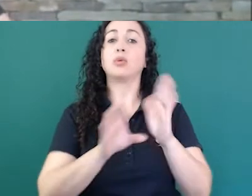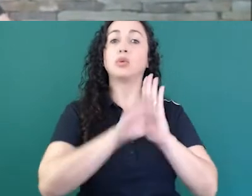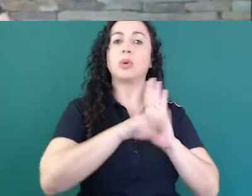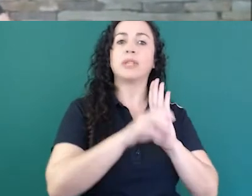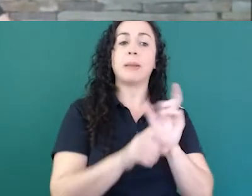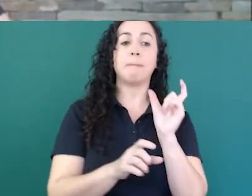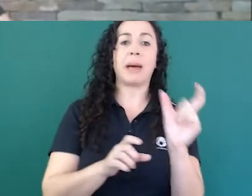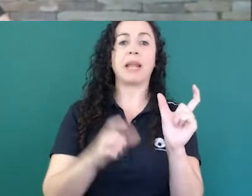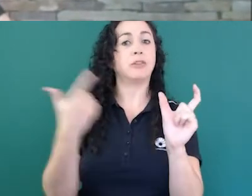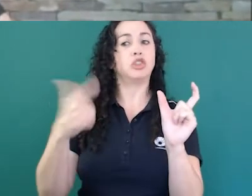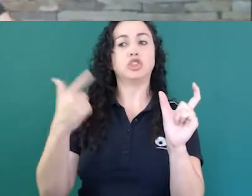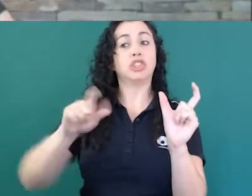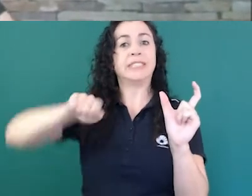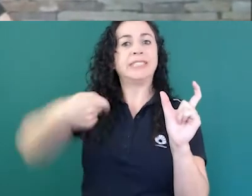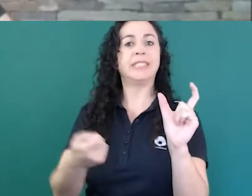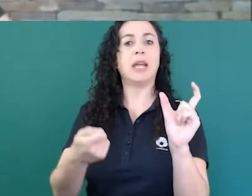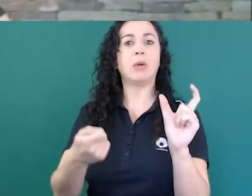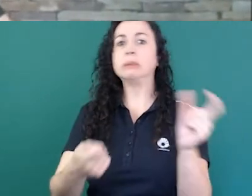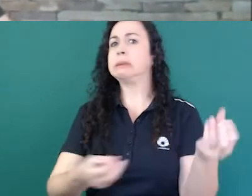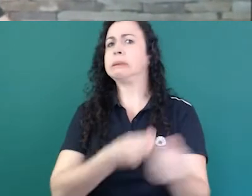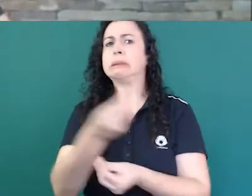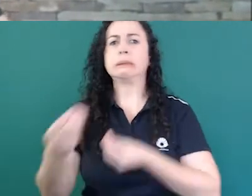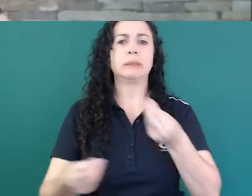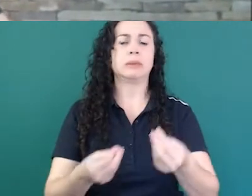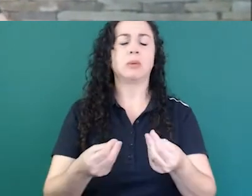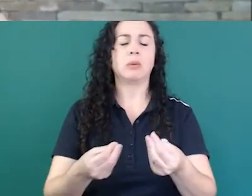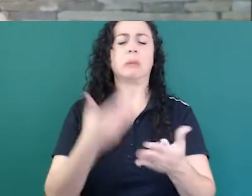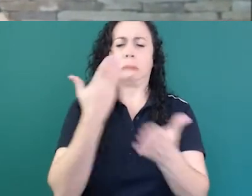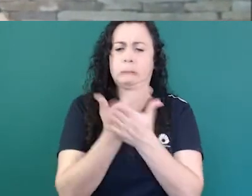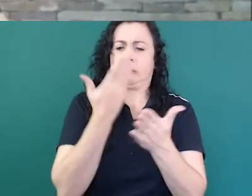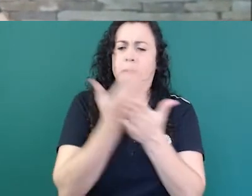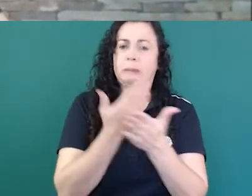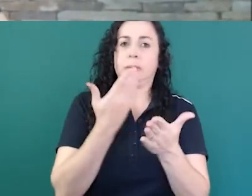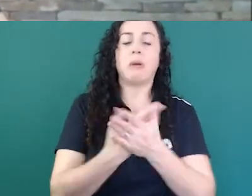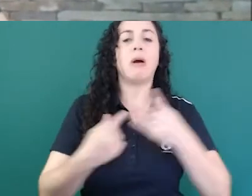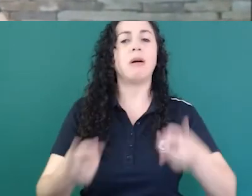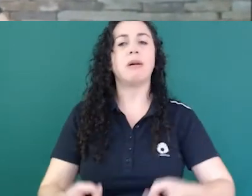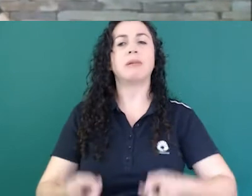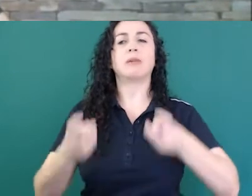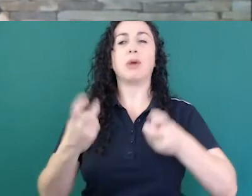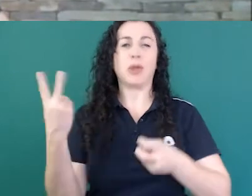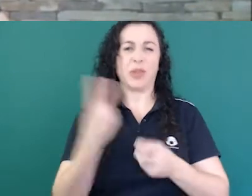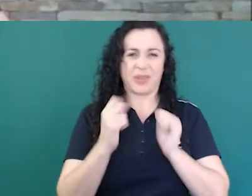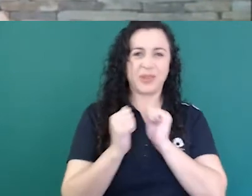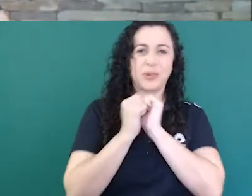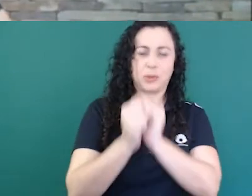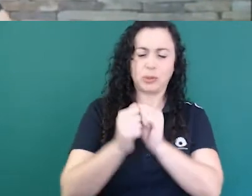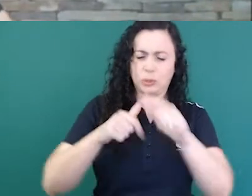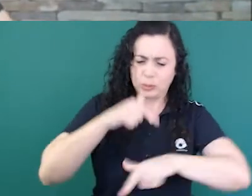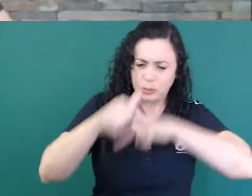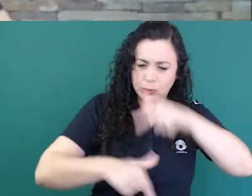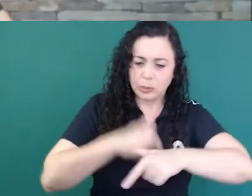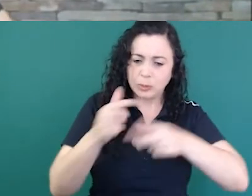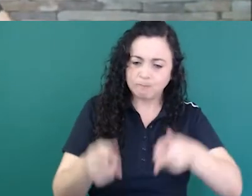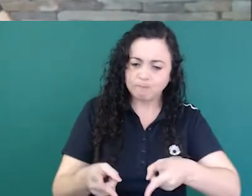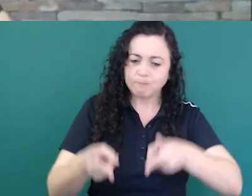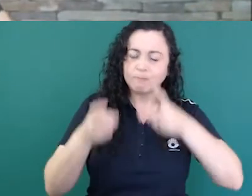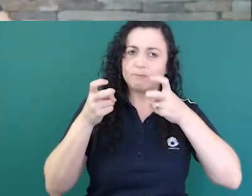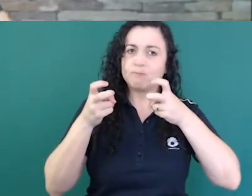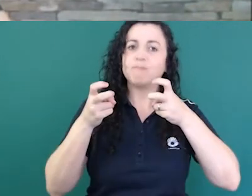libras. Então, o que nós descobrimos fazendo o projeto juntos? Que a língua de sinais apesar